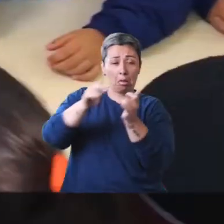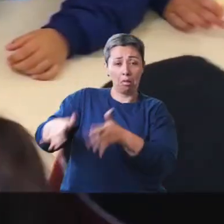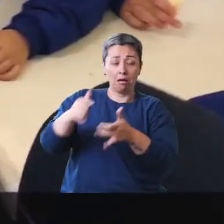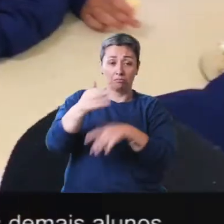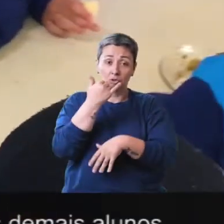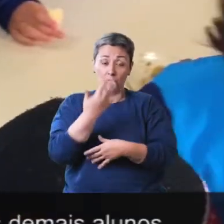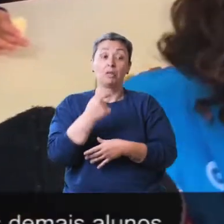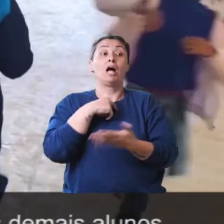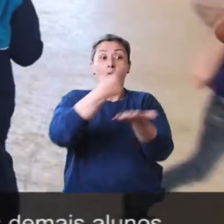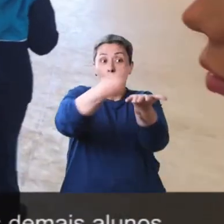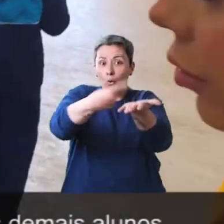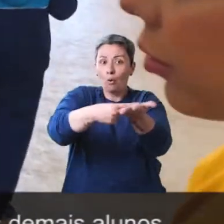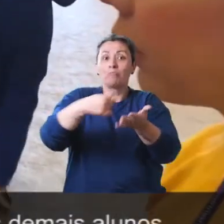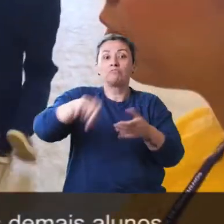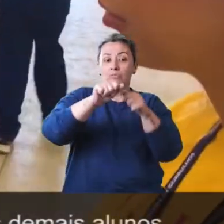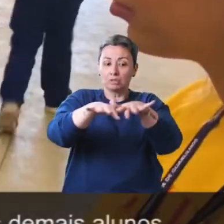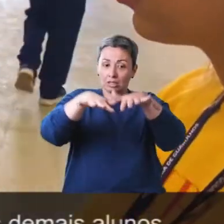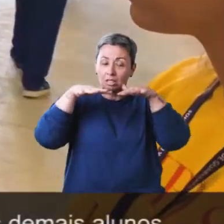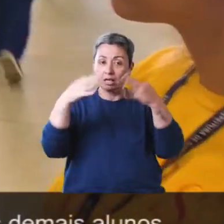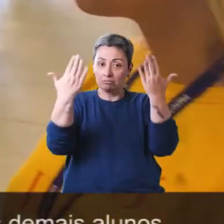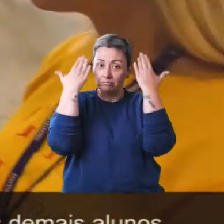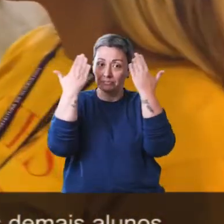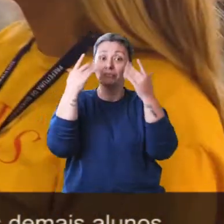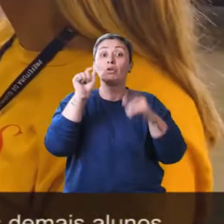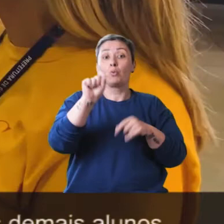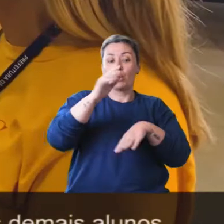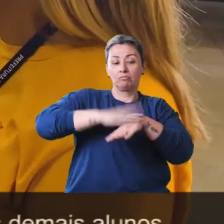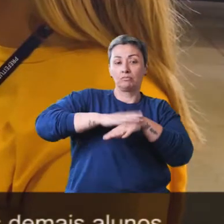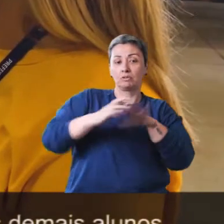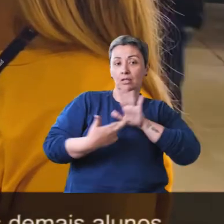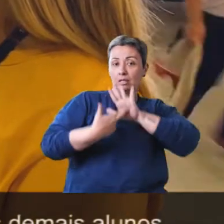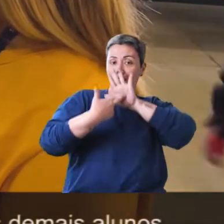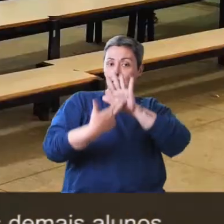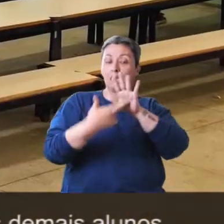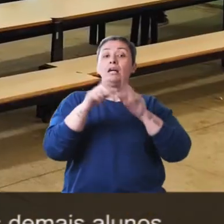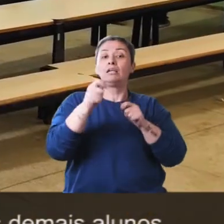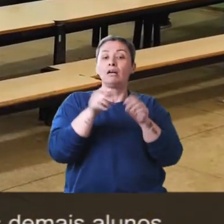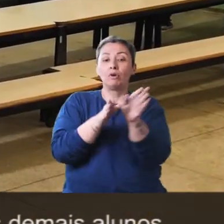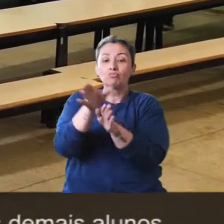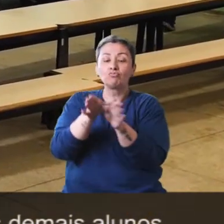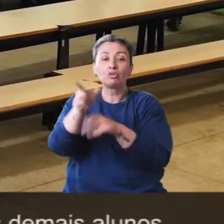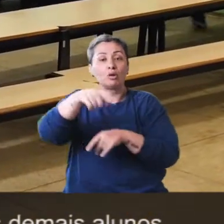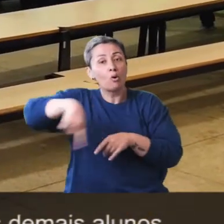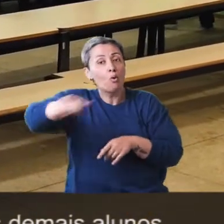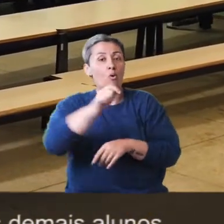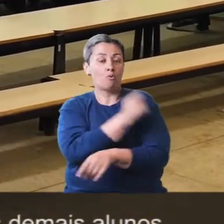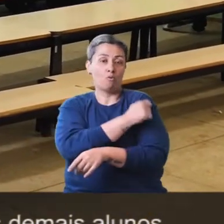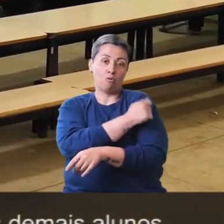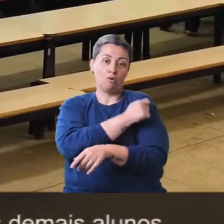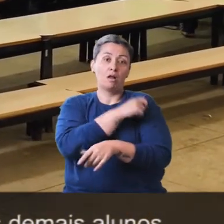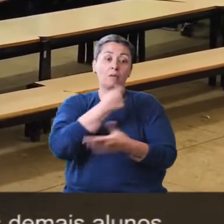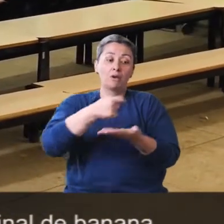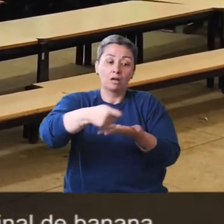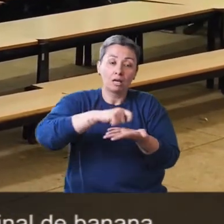desperdícios de comida. Então foi combinado na assembleia que os representantes iriam orientar os demais